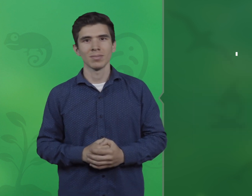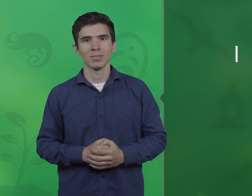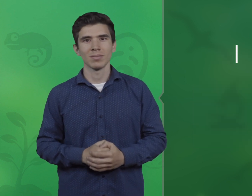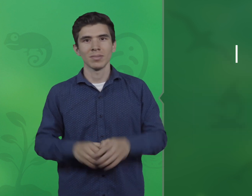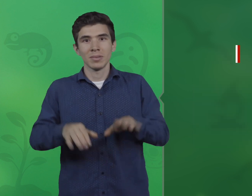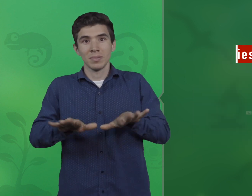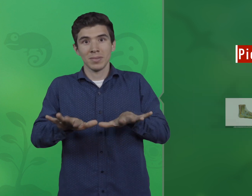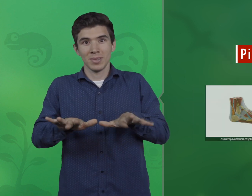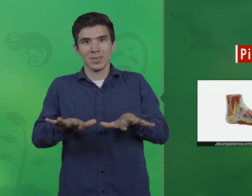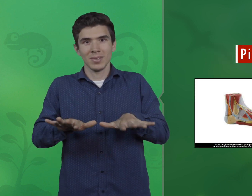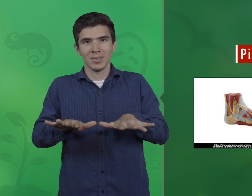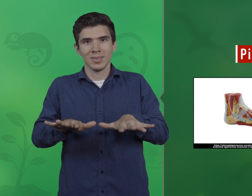Pies